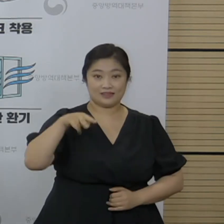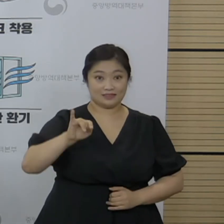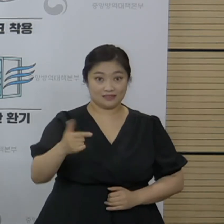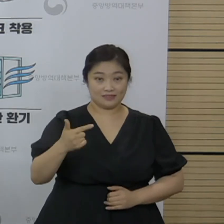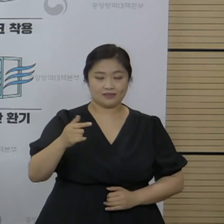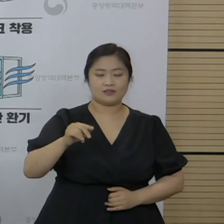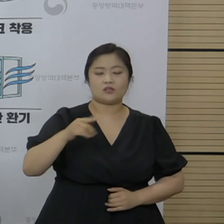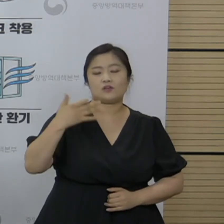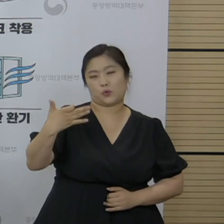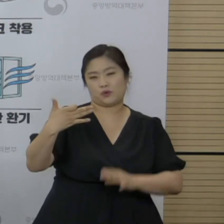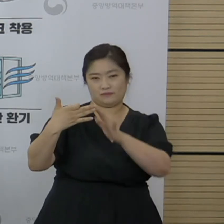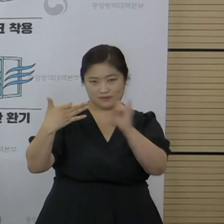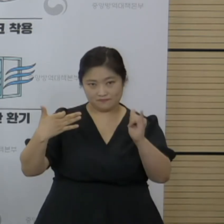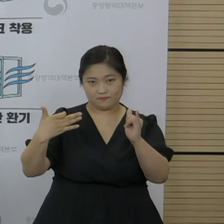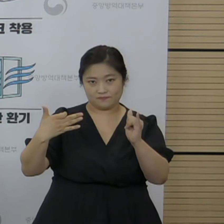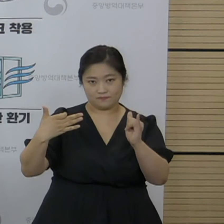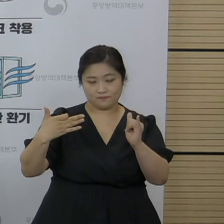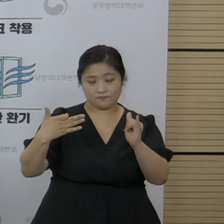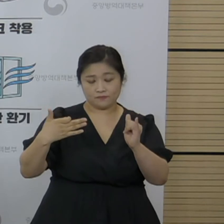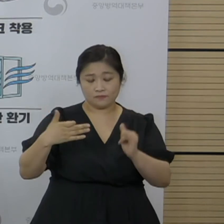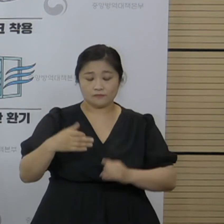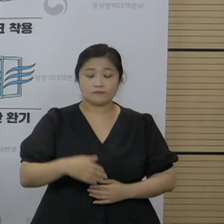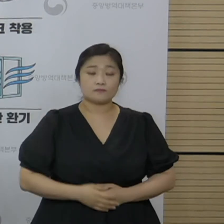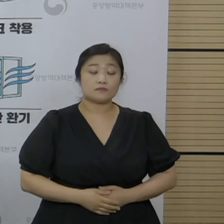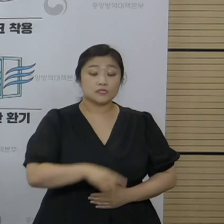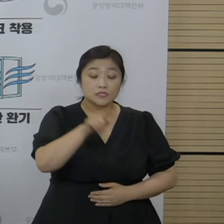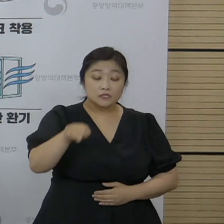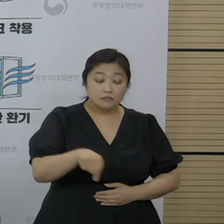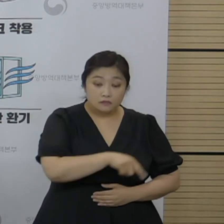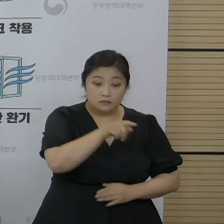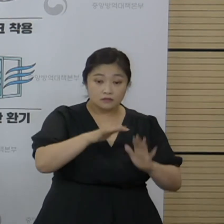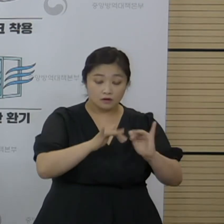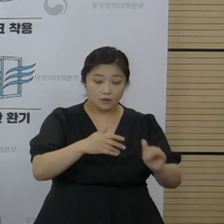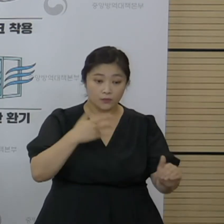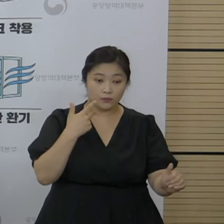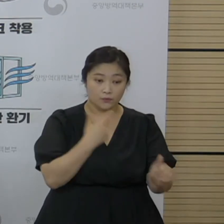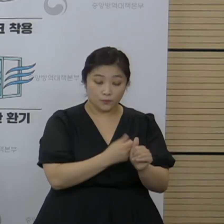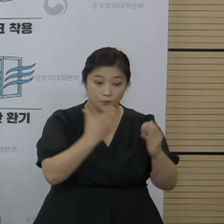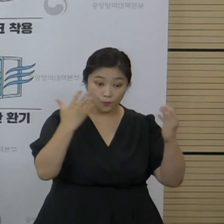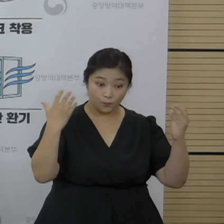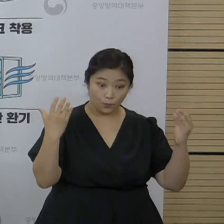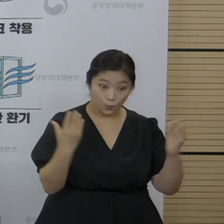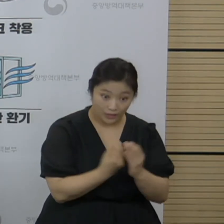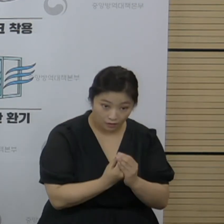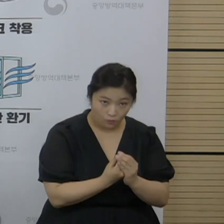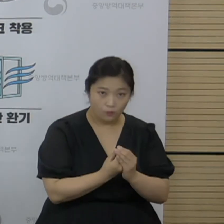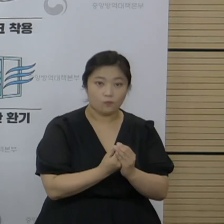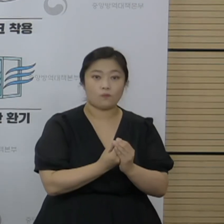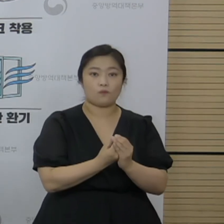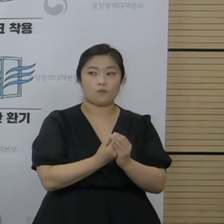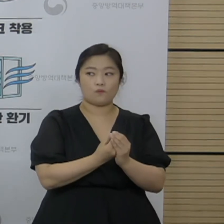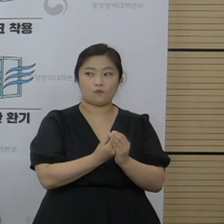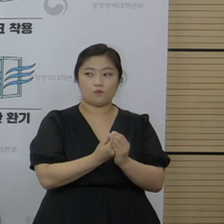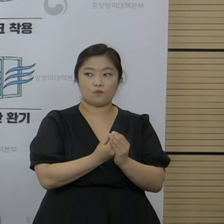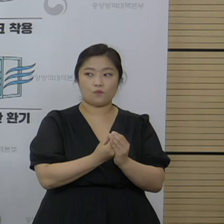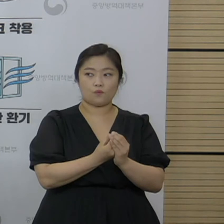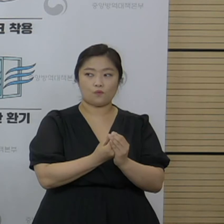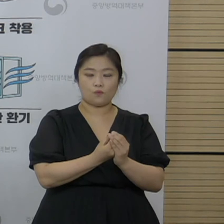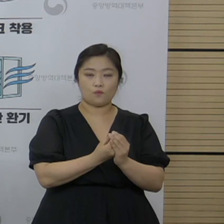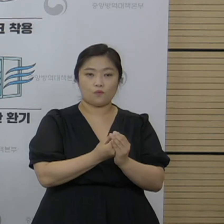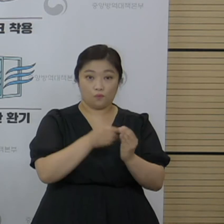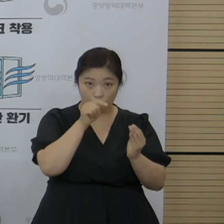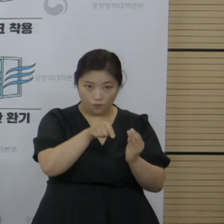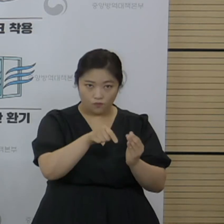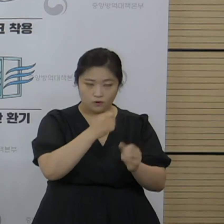19명입니다. 이것을 접종 완료권을 바탕으로